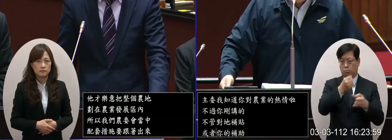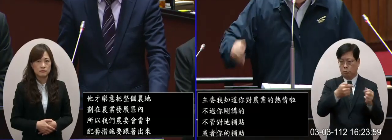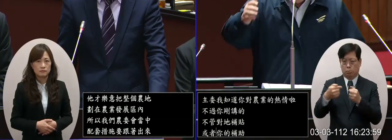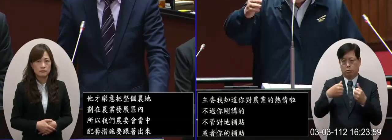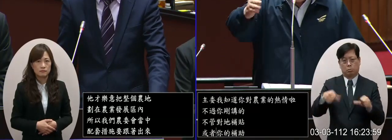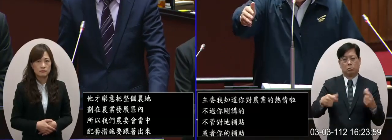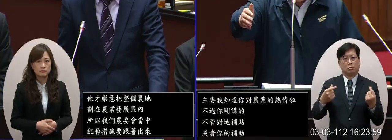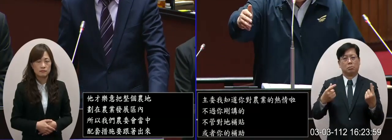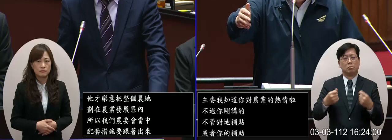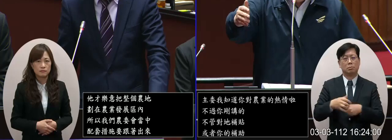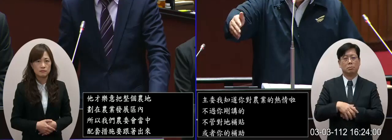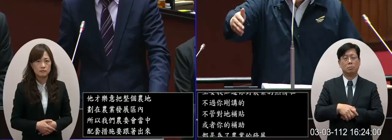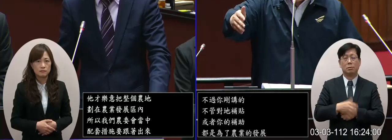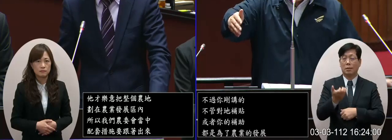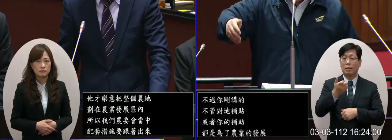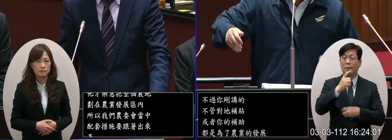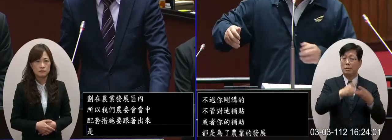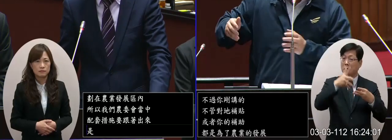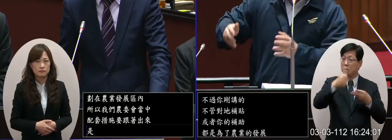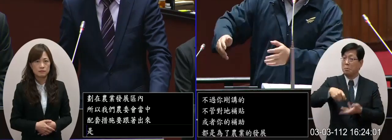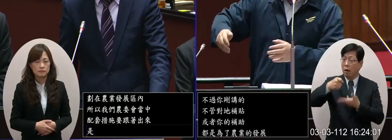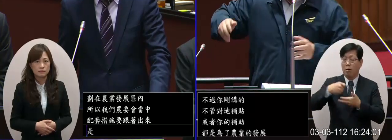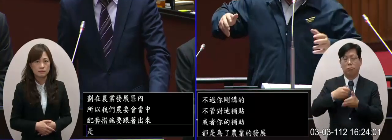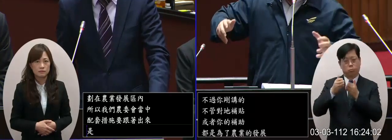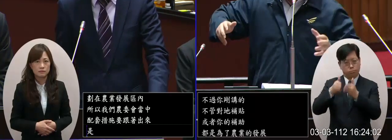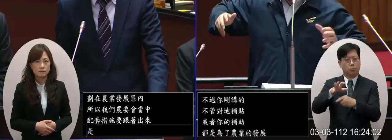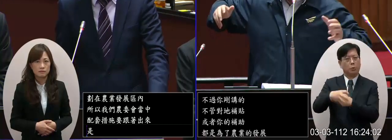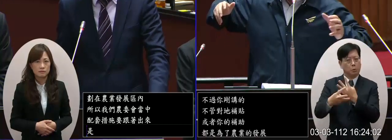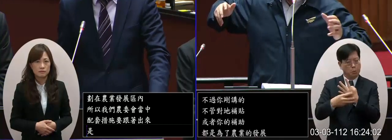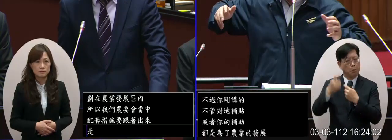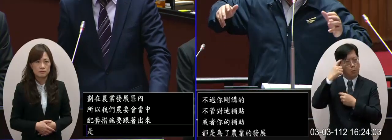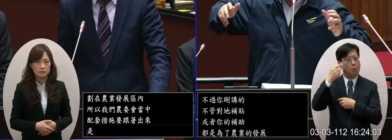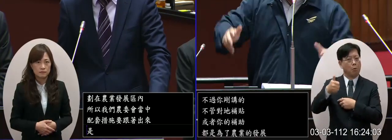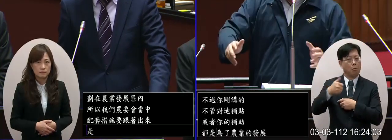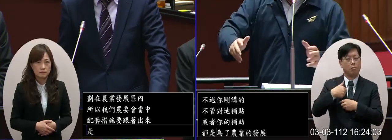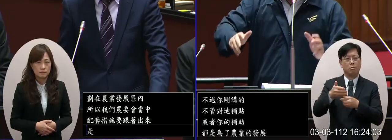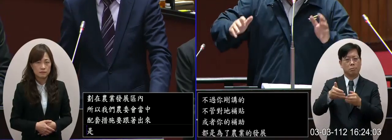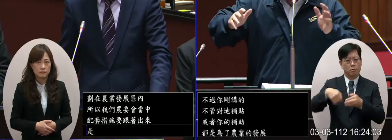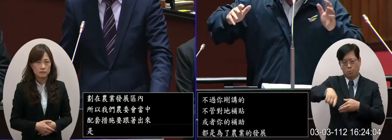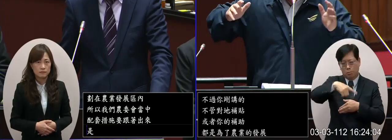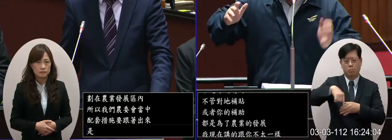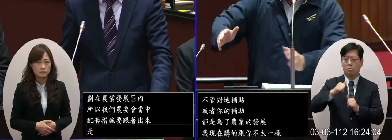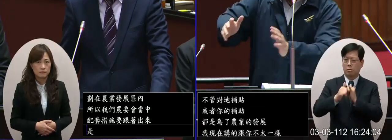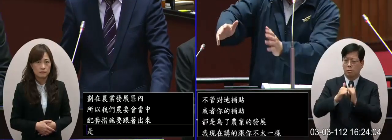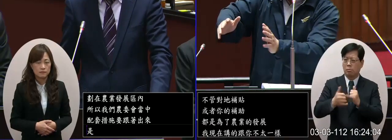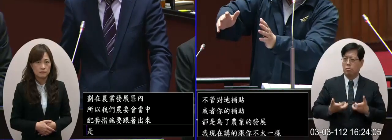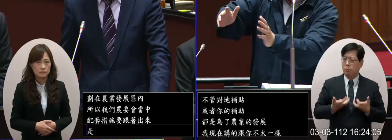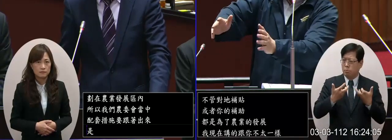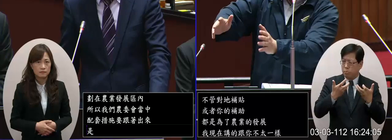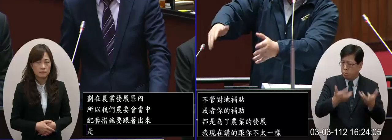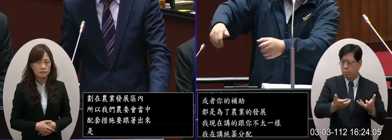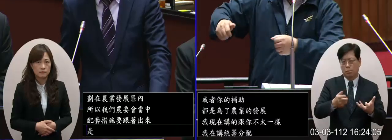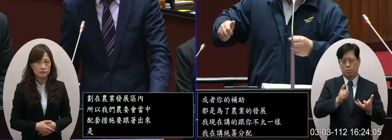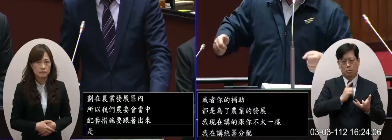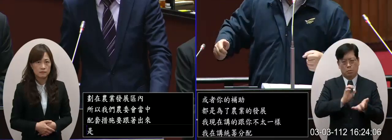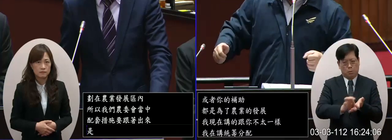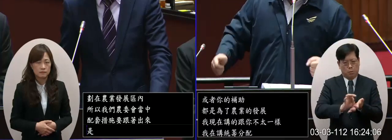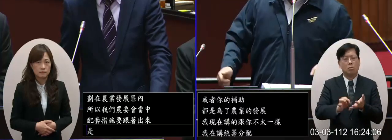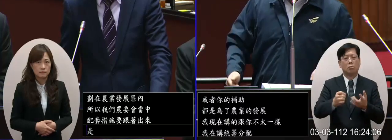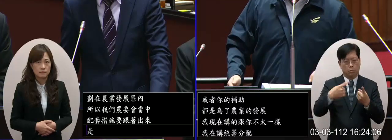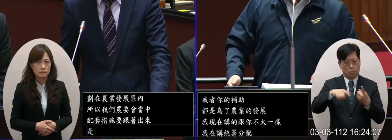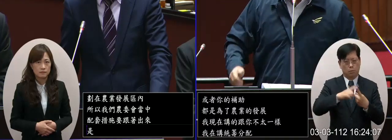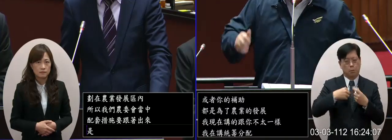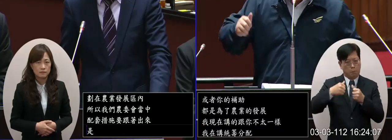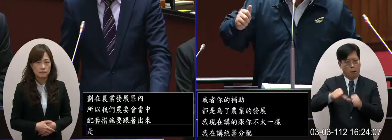展所以像主委你剛才說的你為了農業你覺得說因為這些人在農業他應該他付出在農業上他可以得